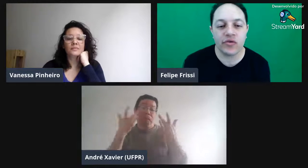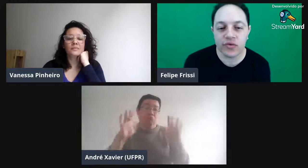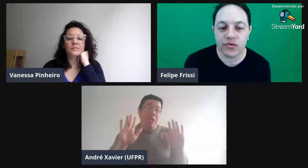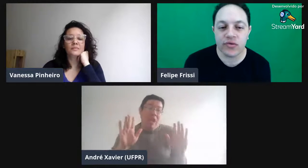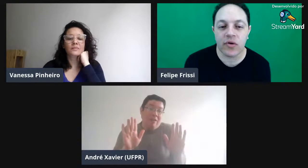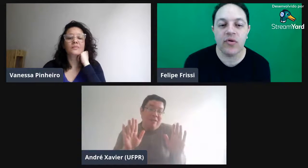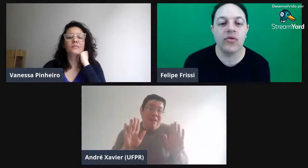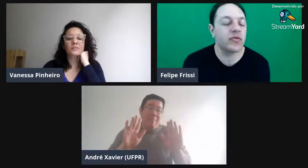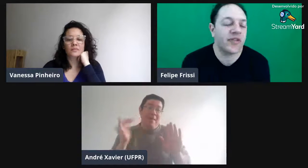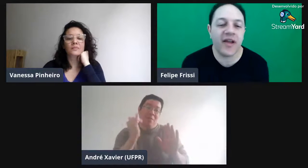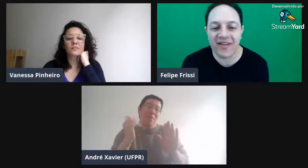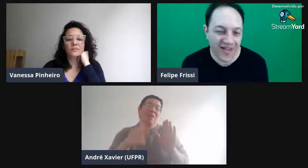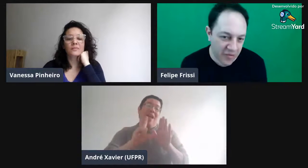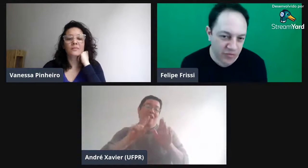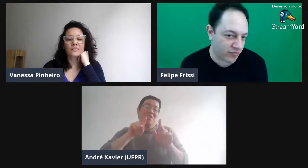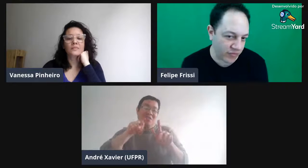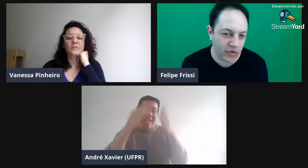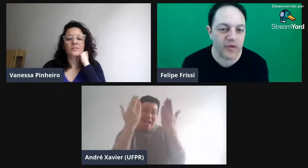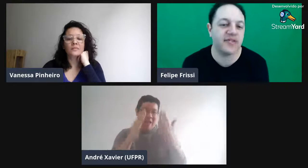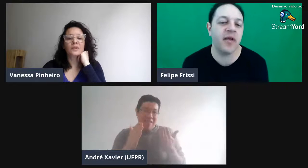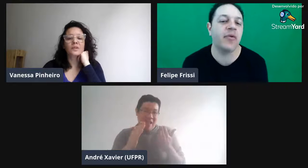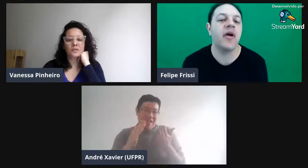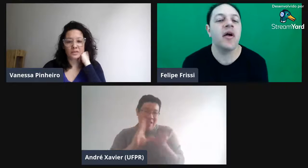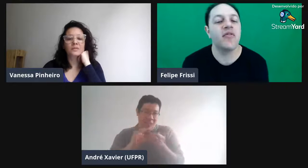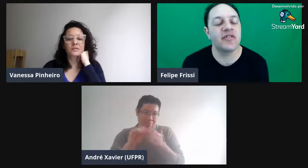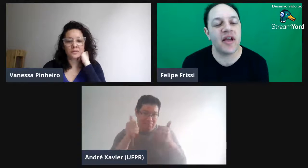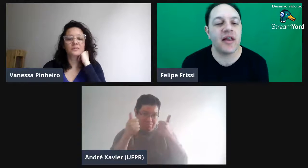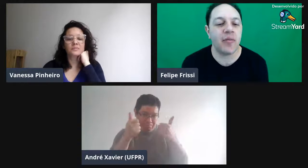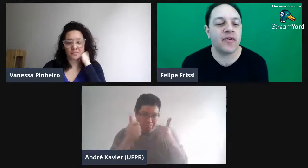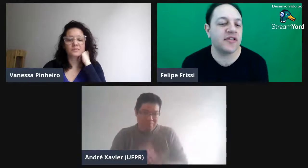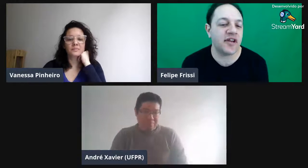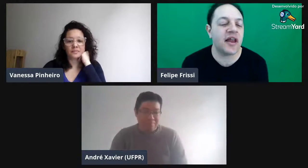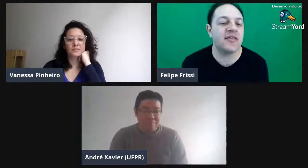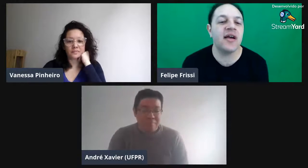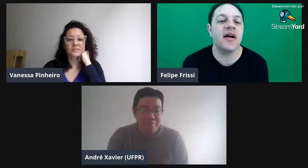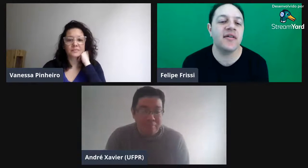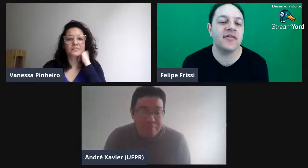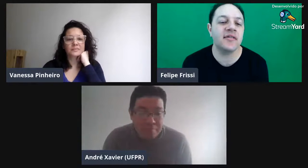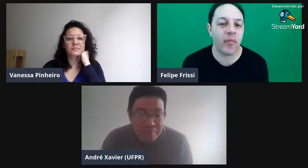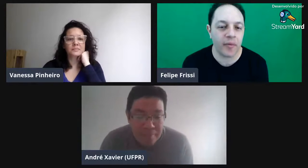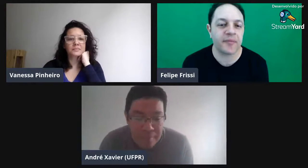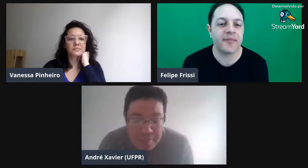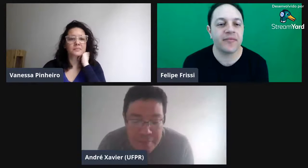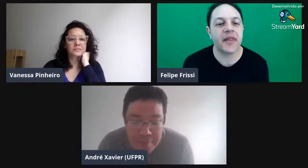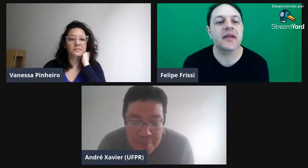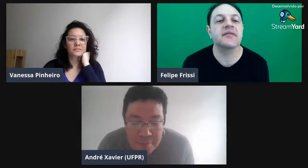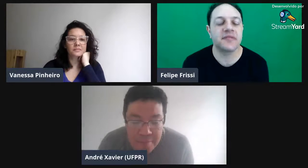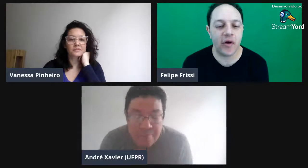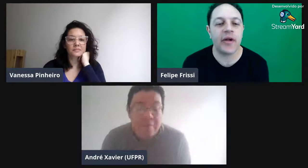sul? Ou não sei, né? Só um exemplo. É importante você analisar antes, tá bom? Ok.